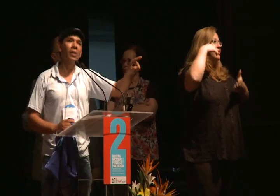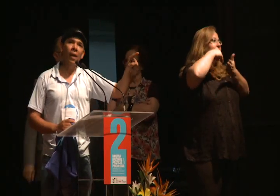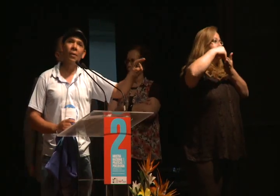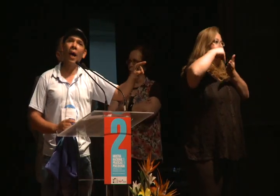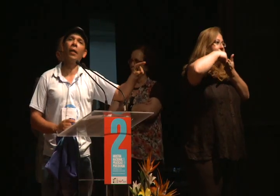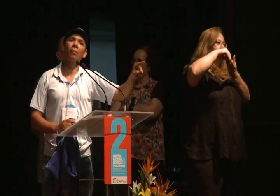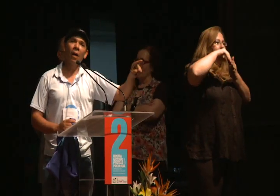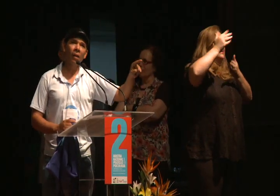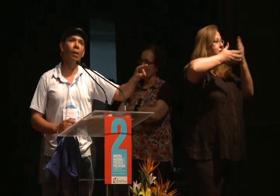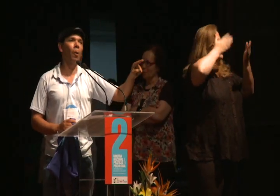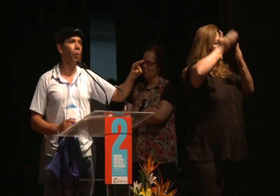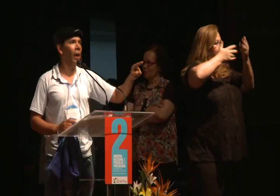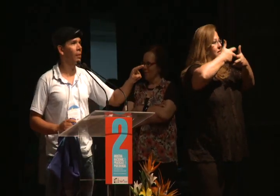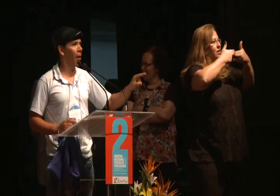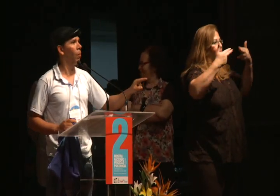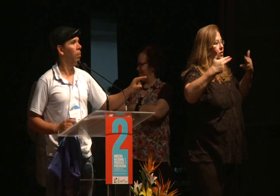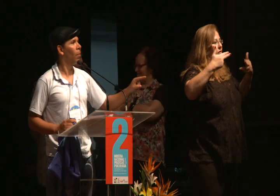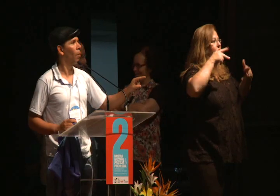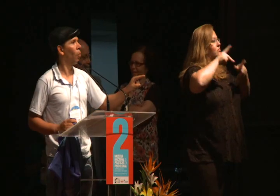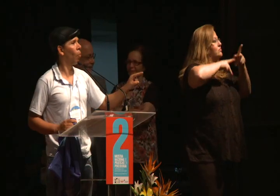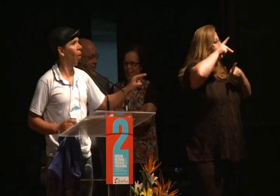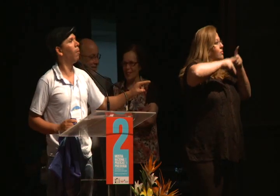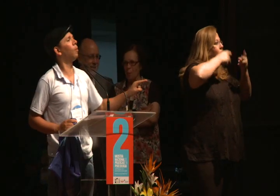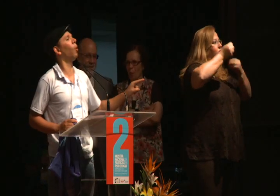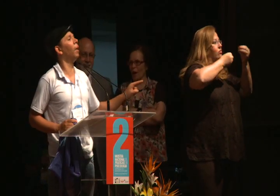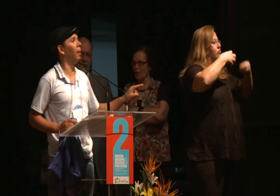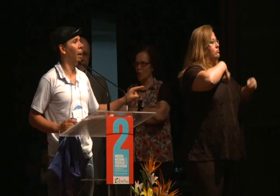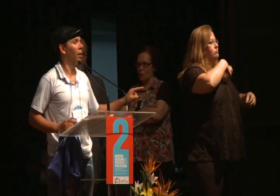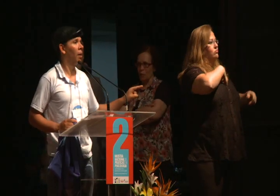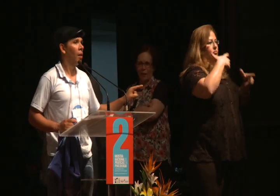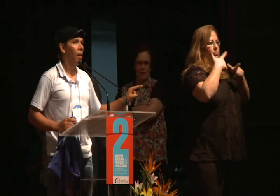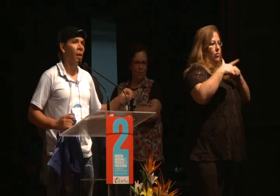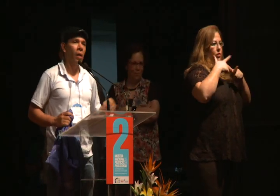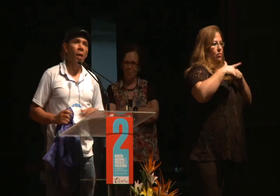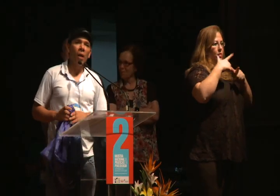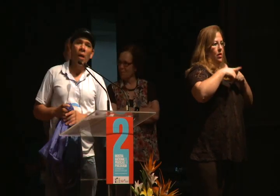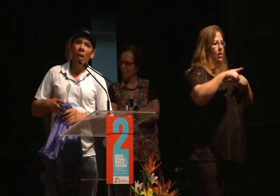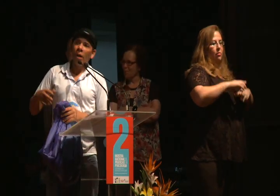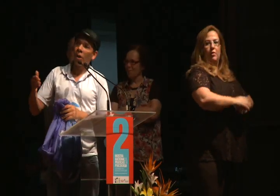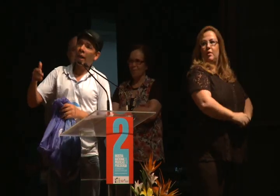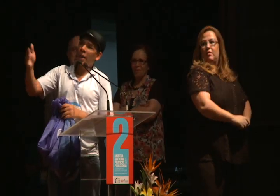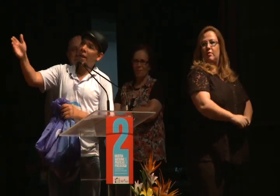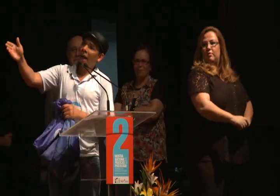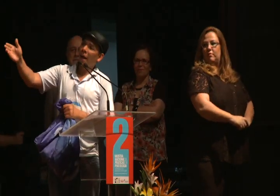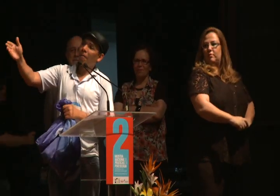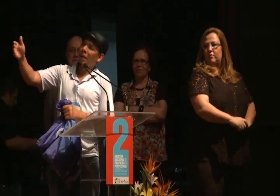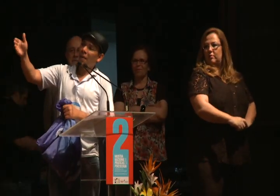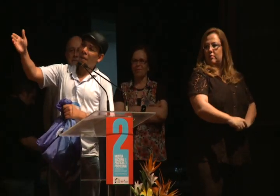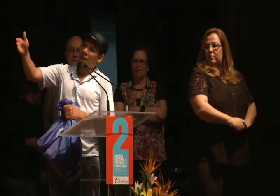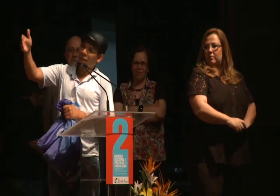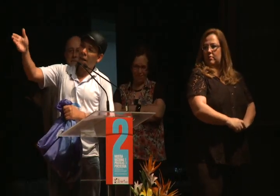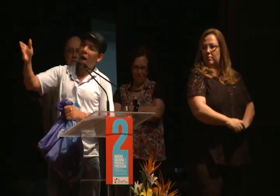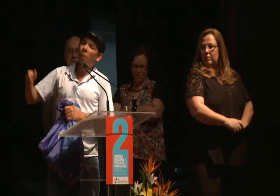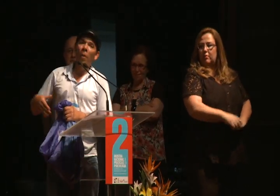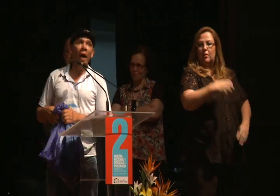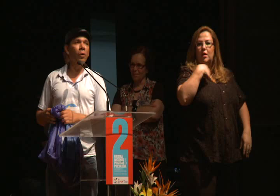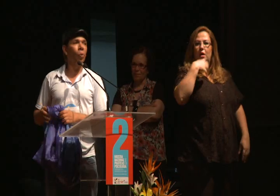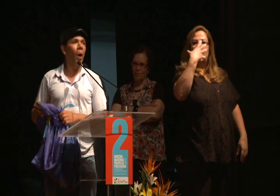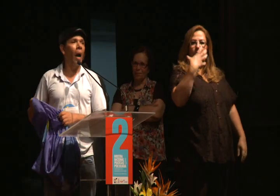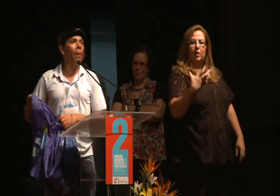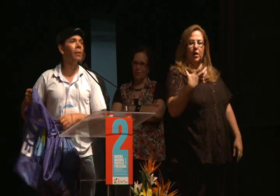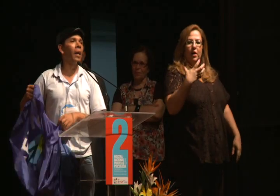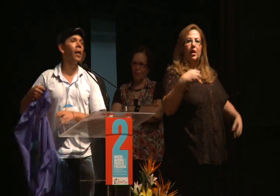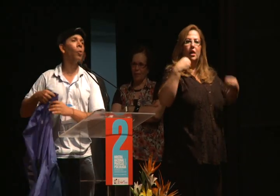tratarem essa população como problema. Eu queria entregar a